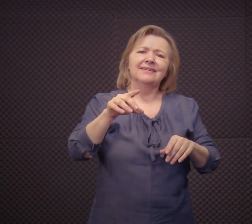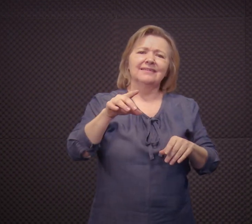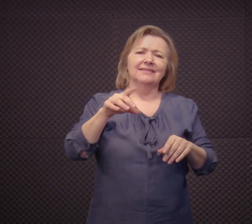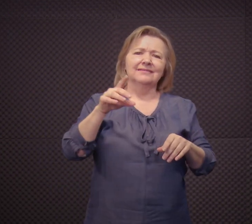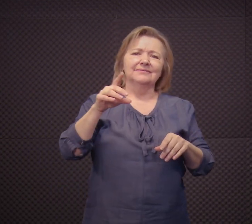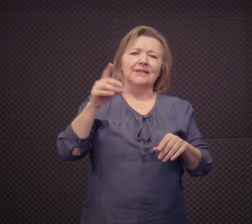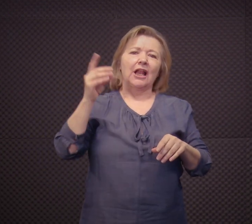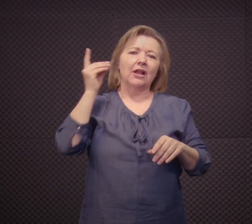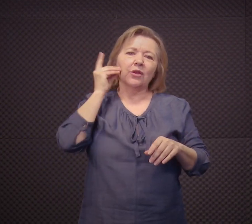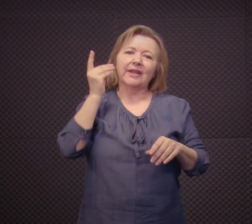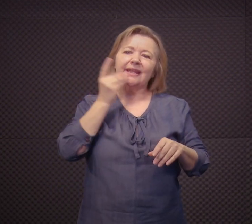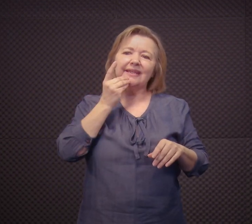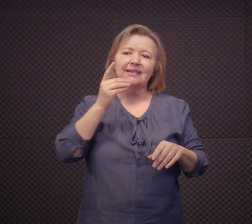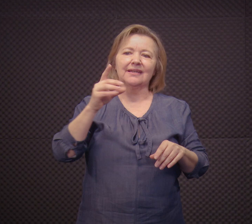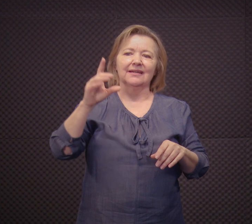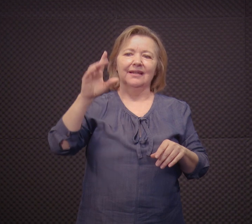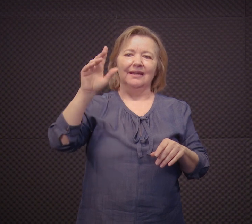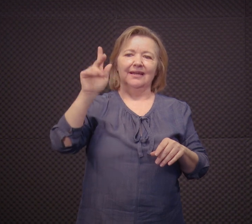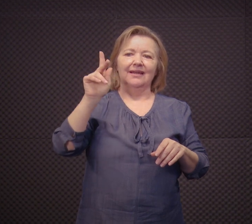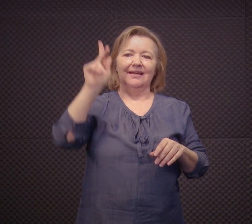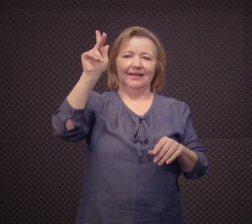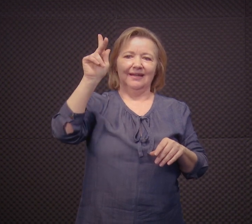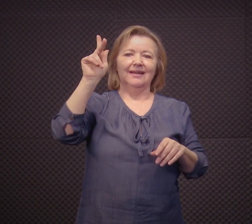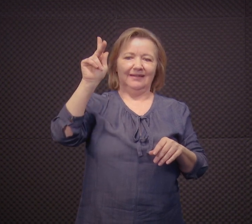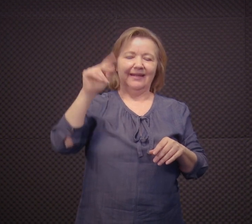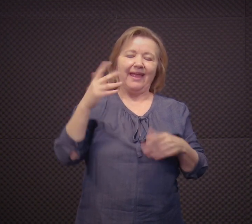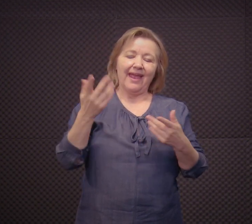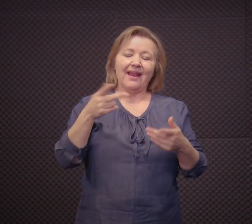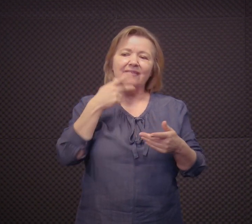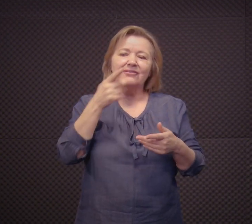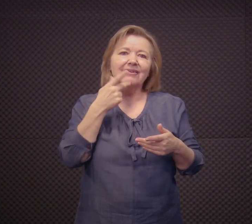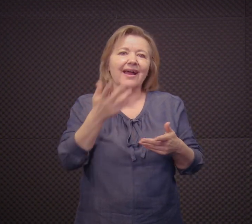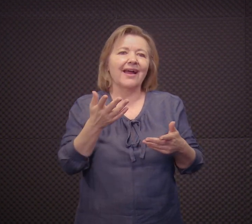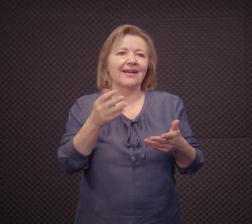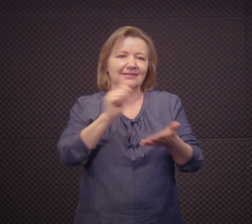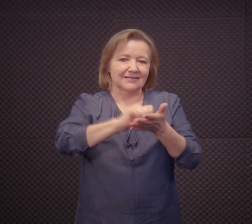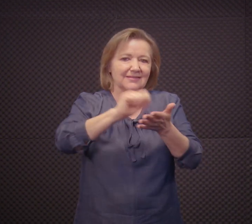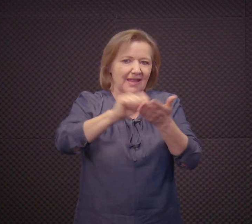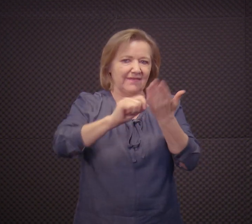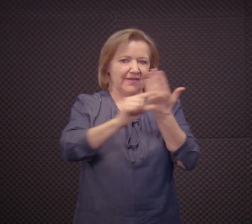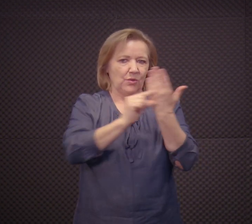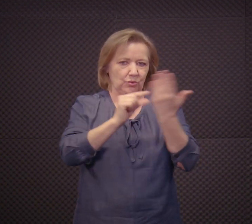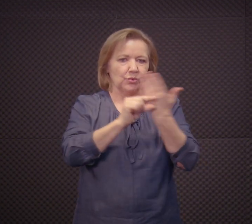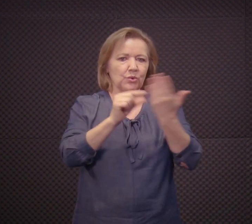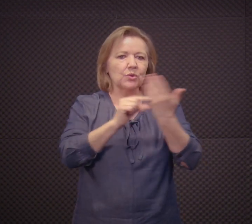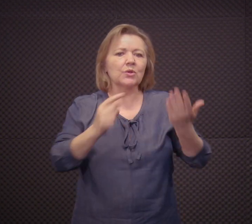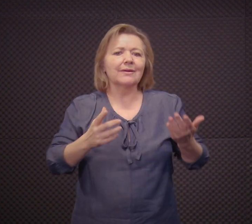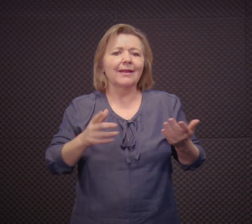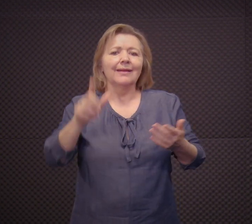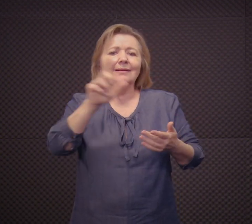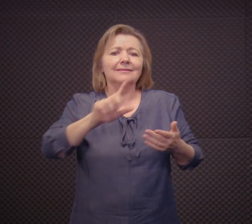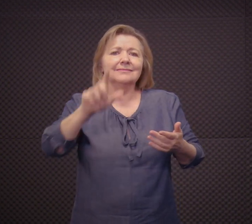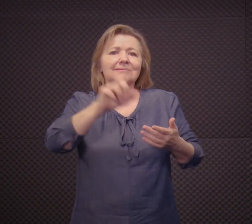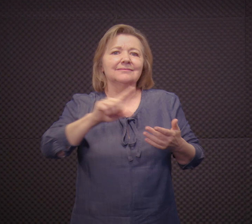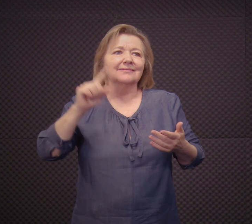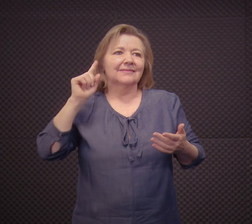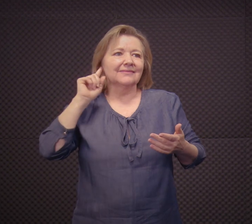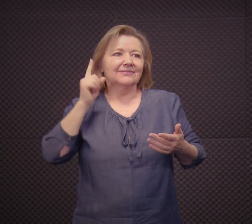Também, nós temos a Laudanir, né? Ela escreveu também um artigo,